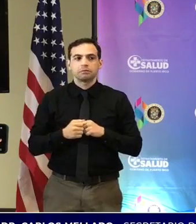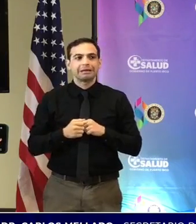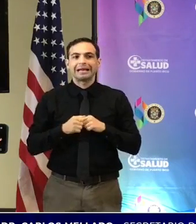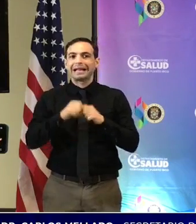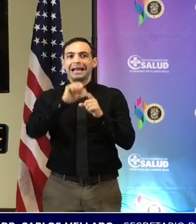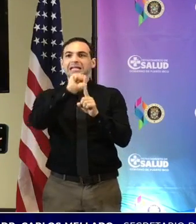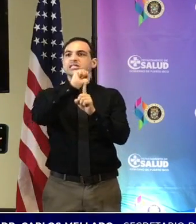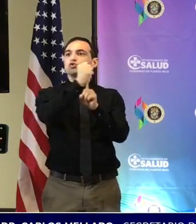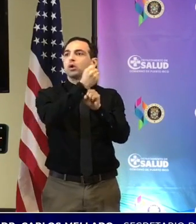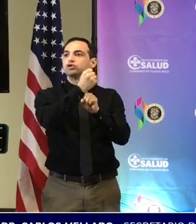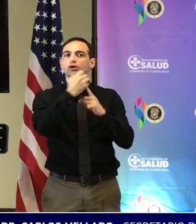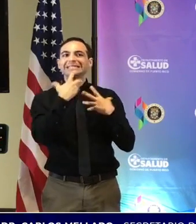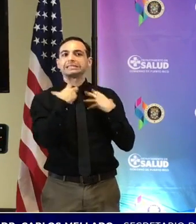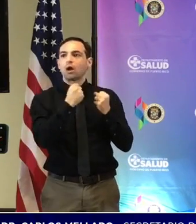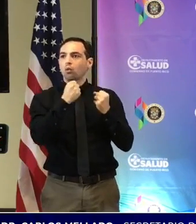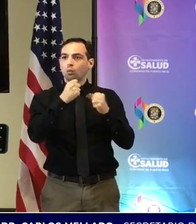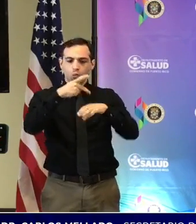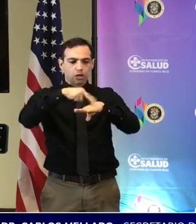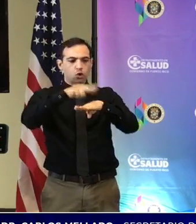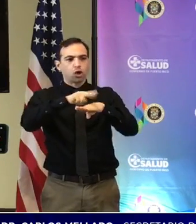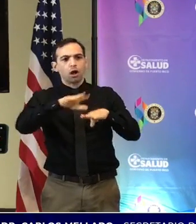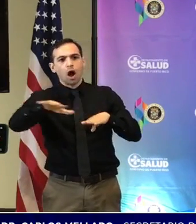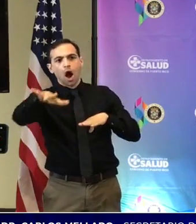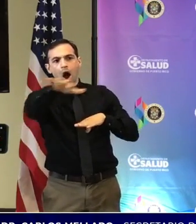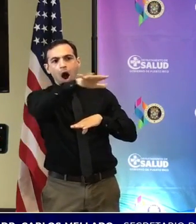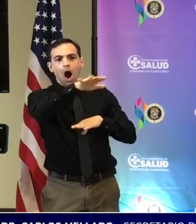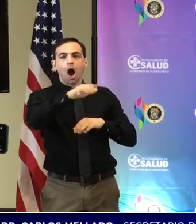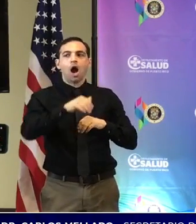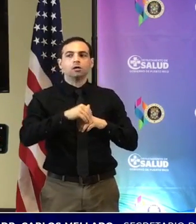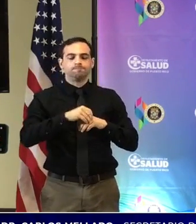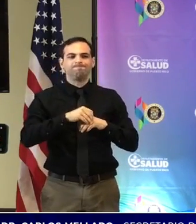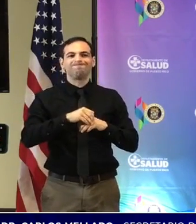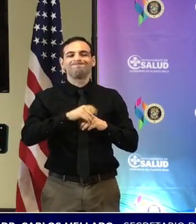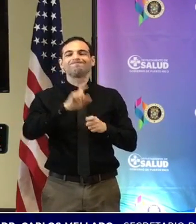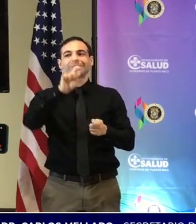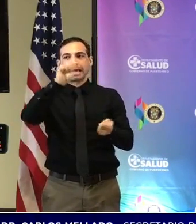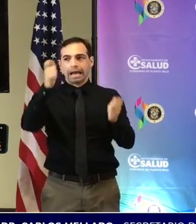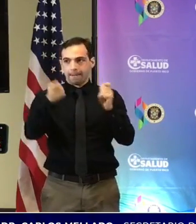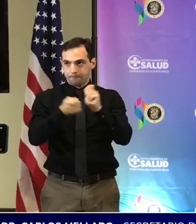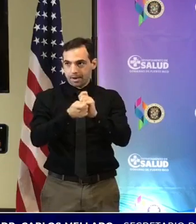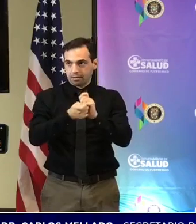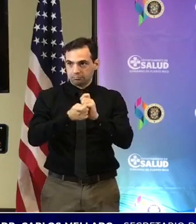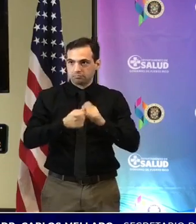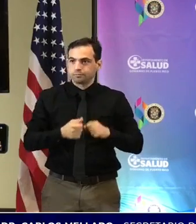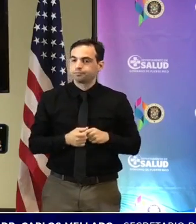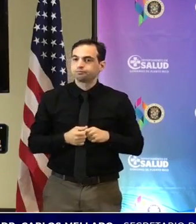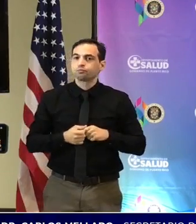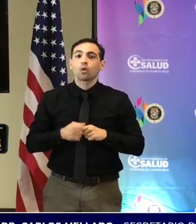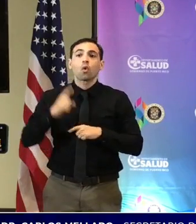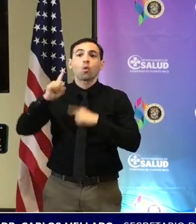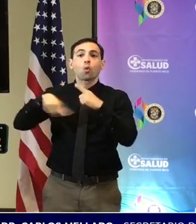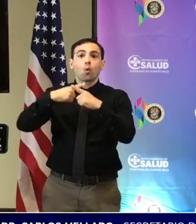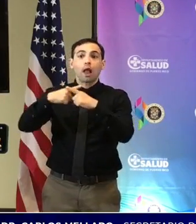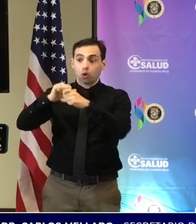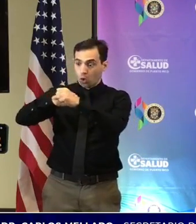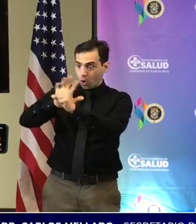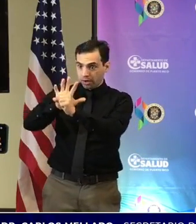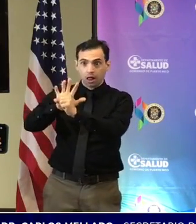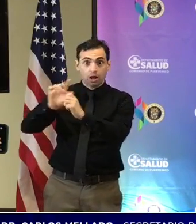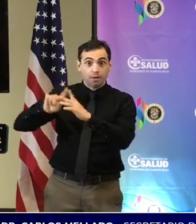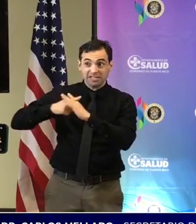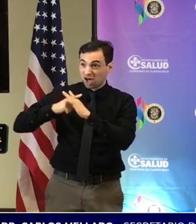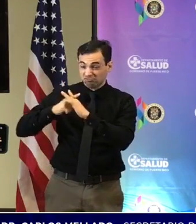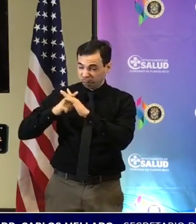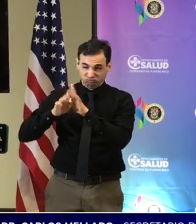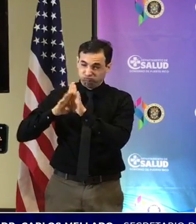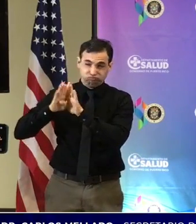una de las cosas ciertamente pues en la fase aguda de COVID, pues hemos tratado, ¿verdad?,